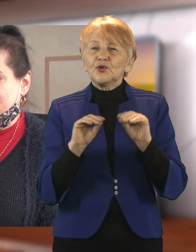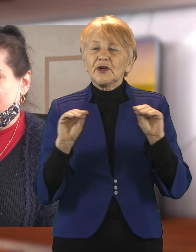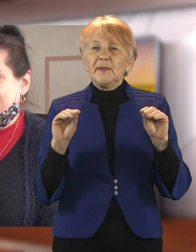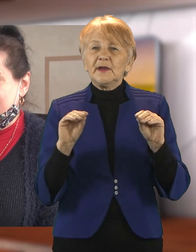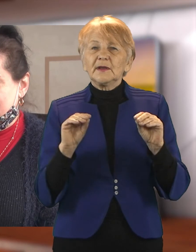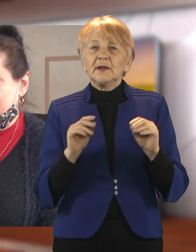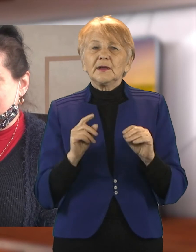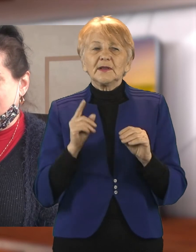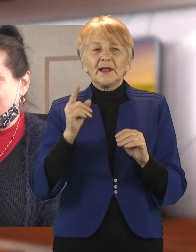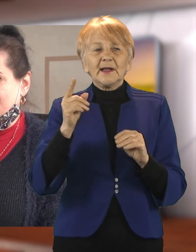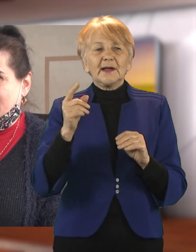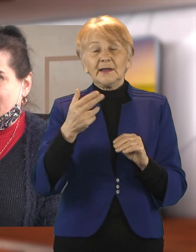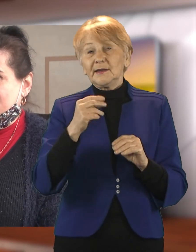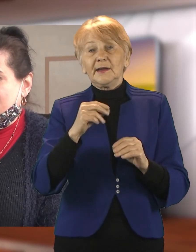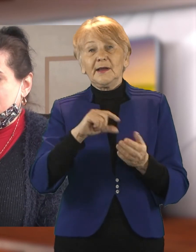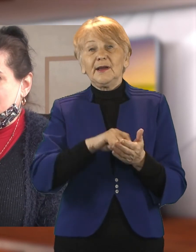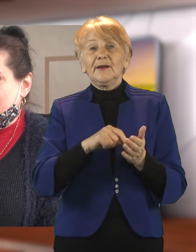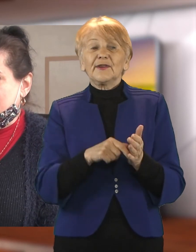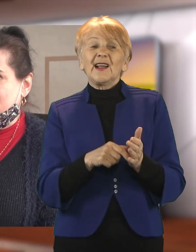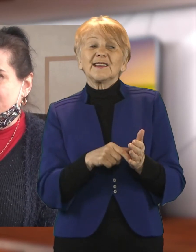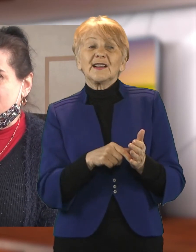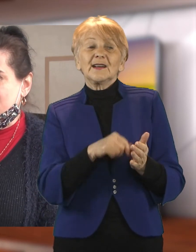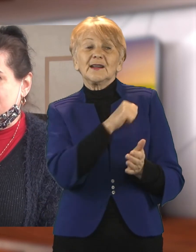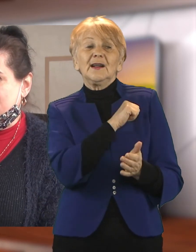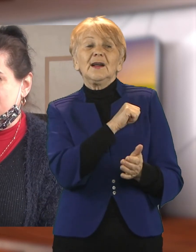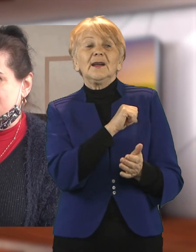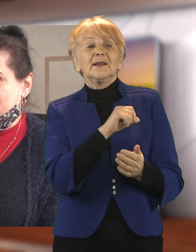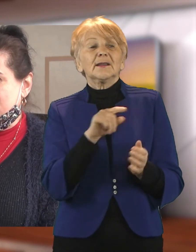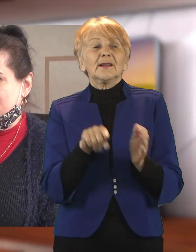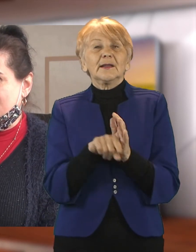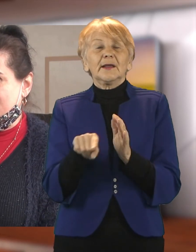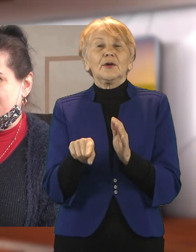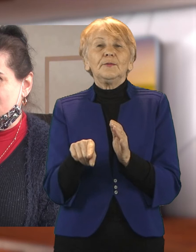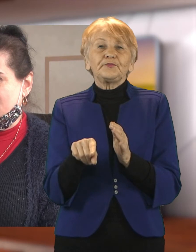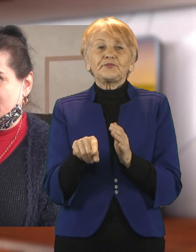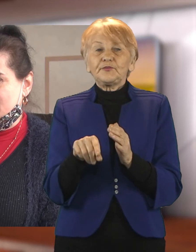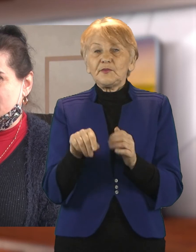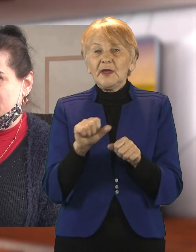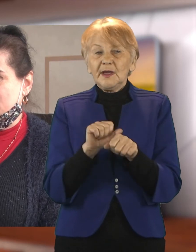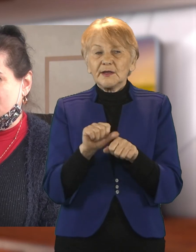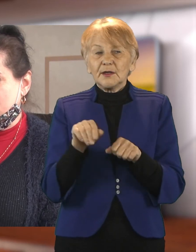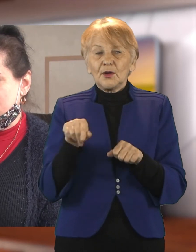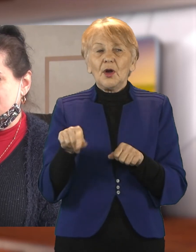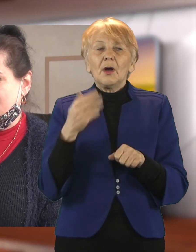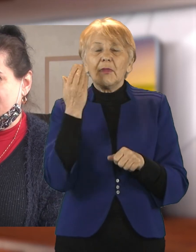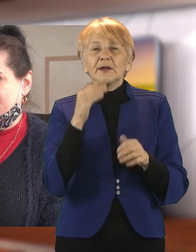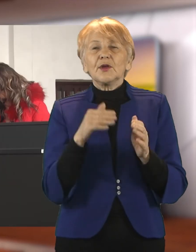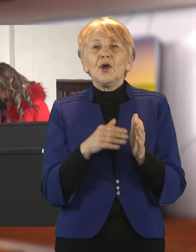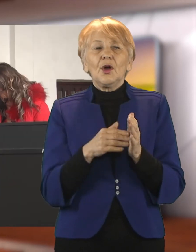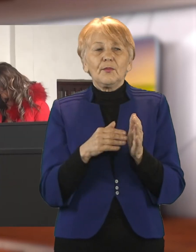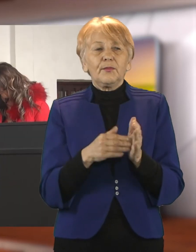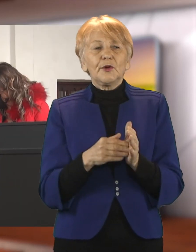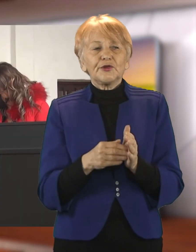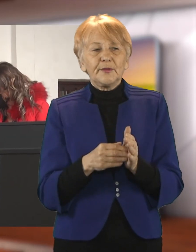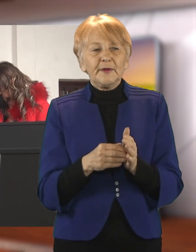komputer do prowadzenia dziennika. No ale oprócz tego, czy do wykorzystania tablicy multimedialnej, czy tak jak wcześniej powiedziałam do nauki zdalnej.